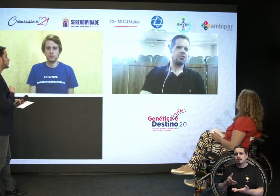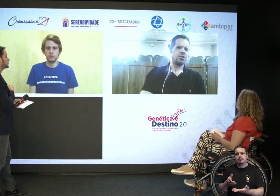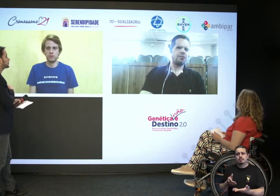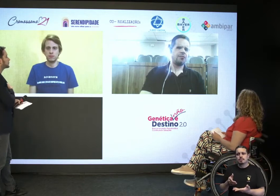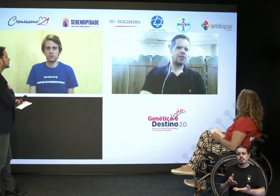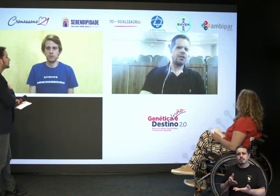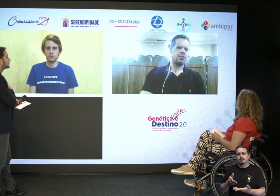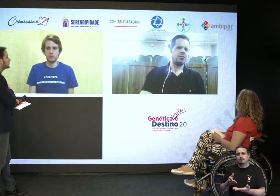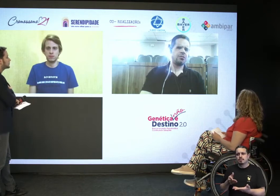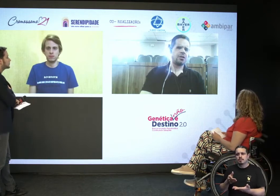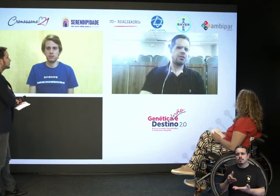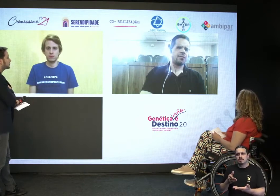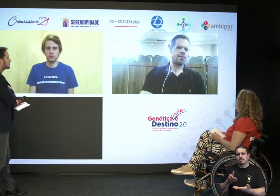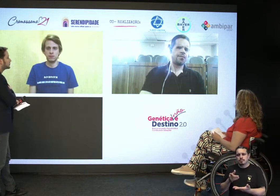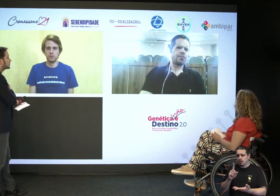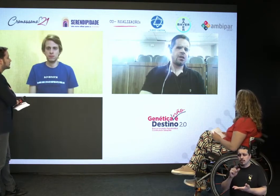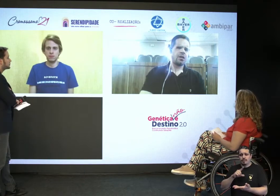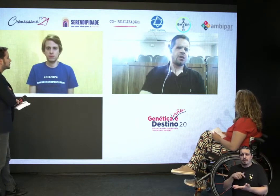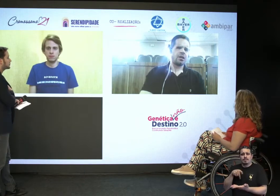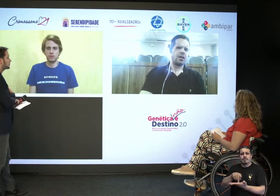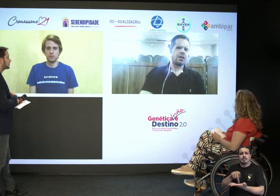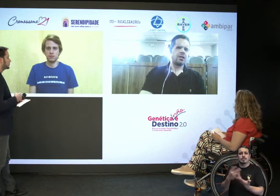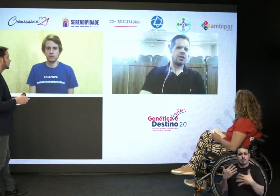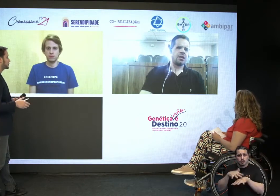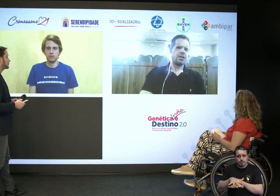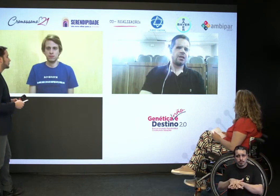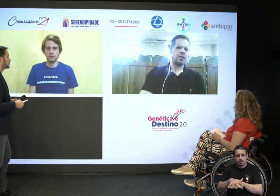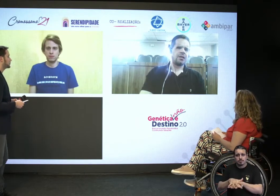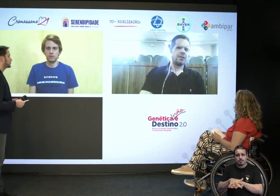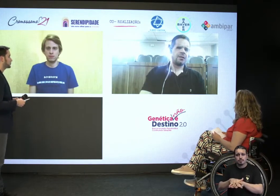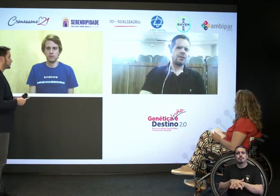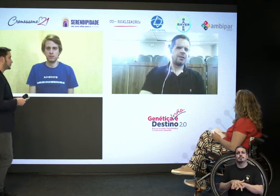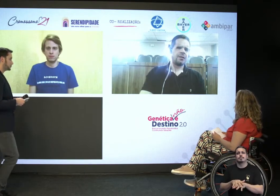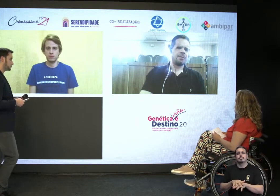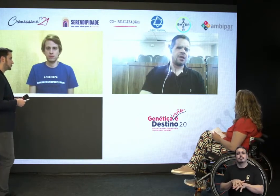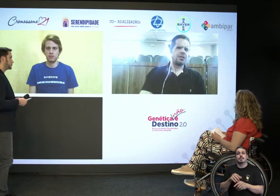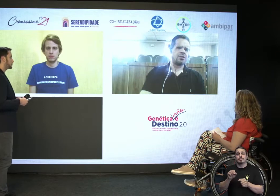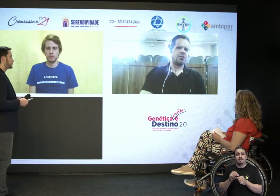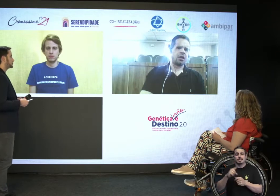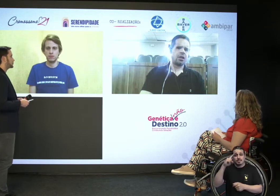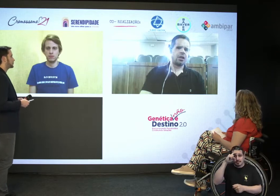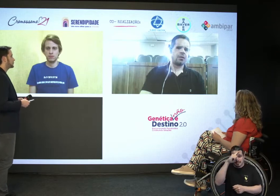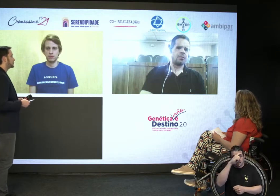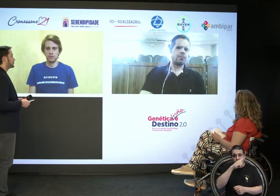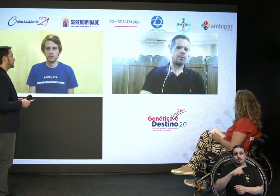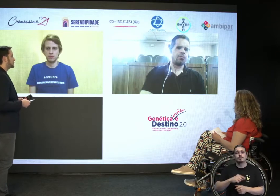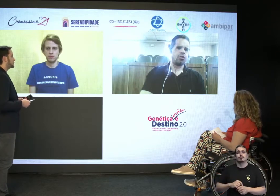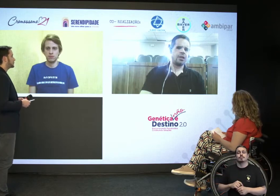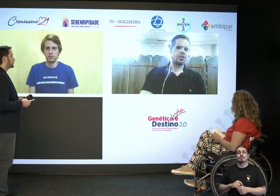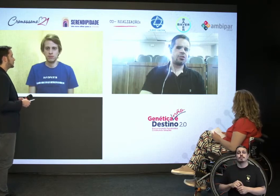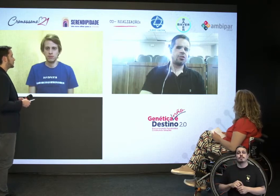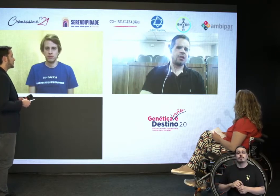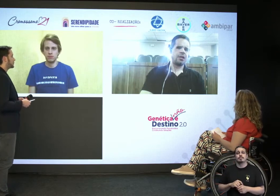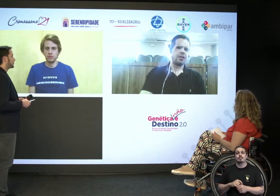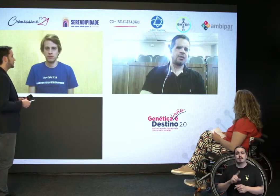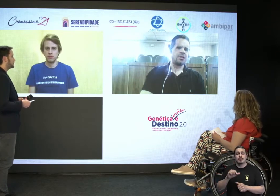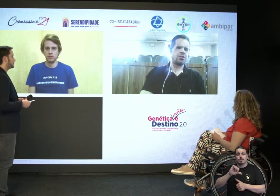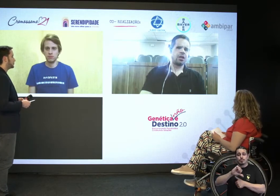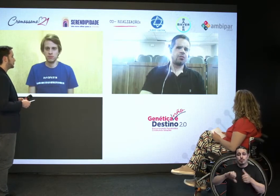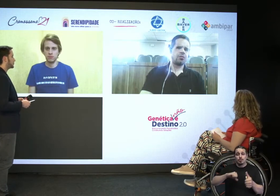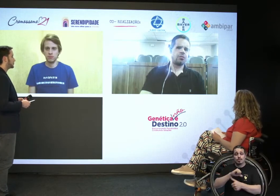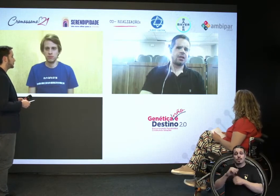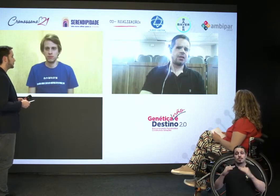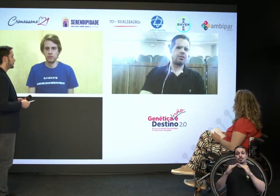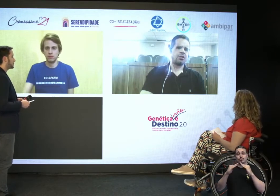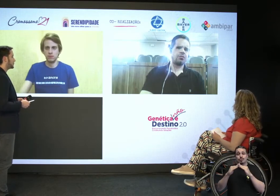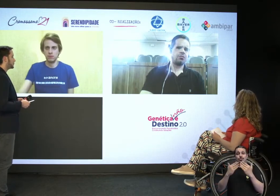verdadeira inclusão, né? Daí, entrei numa escola, mudei de escola, entrei numa escola com sala